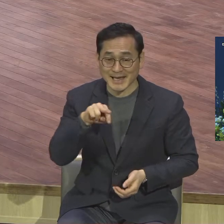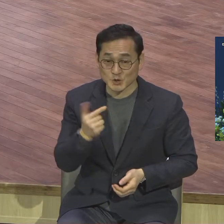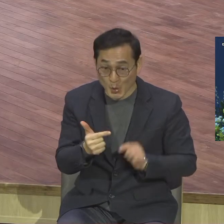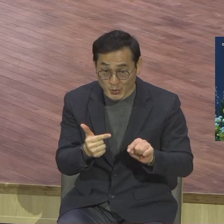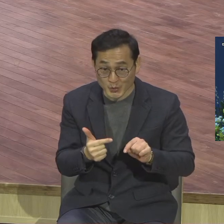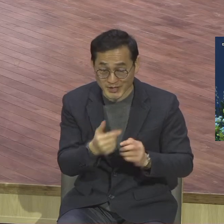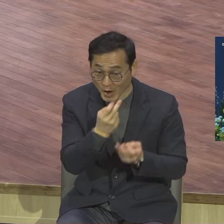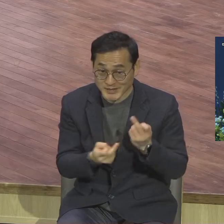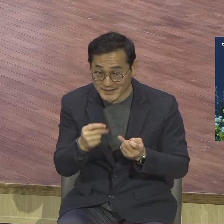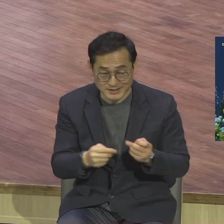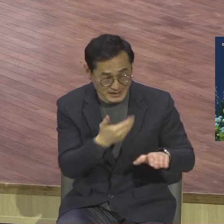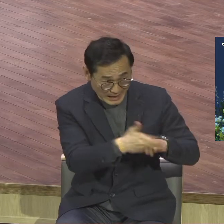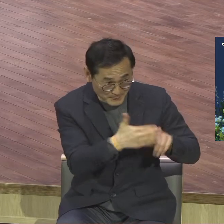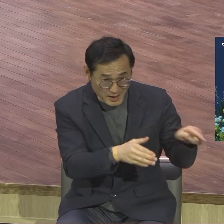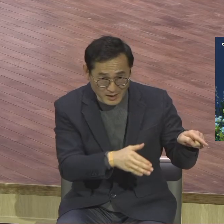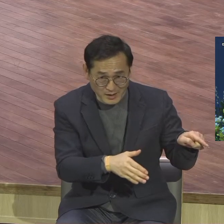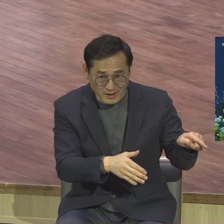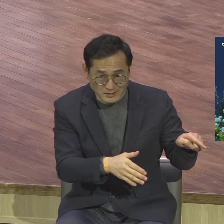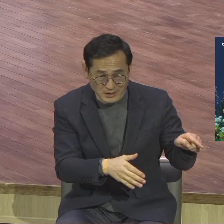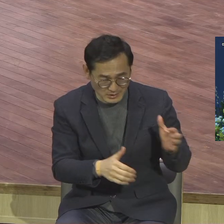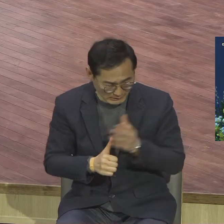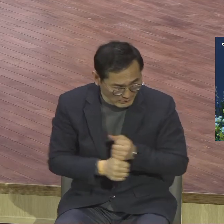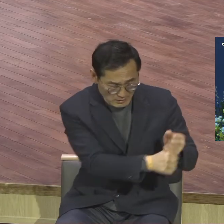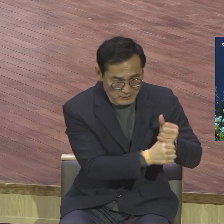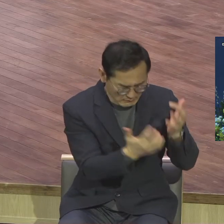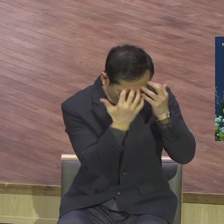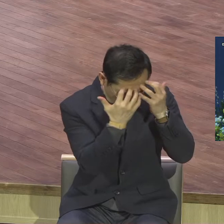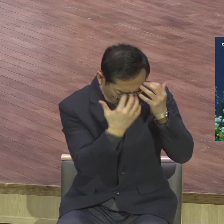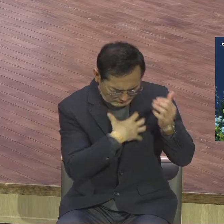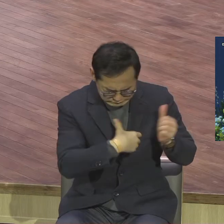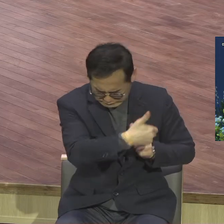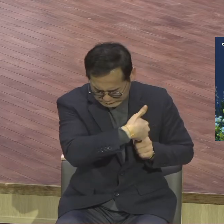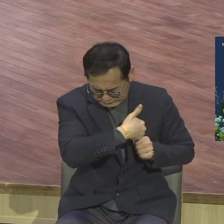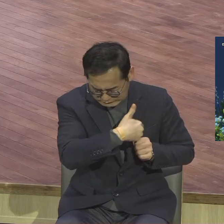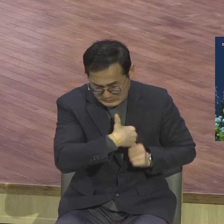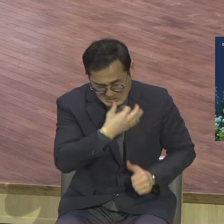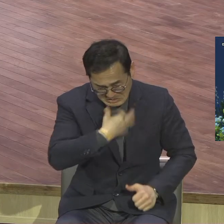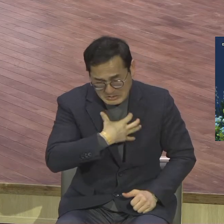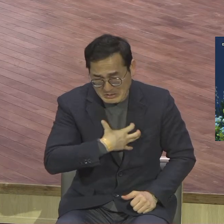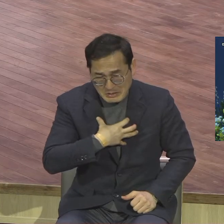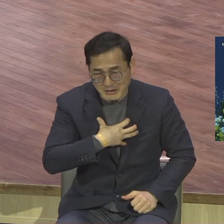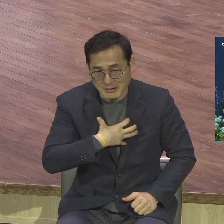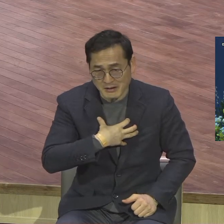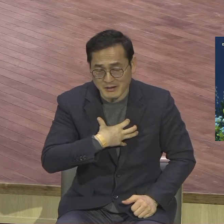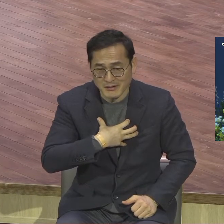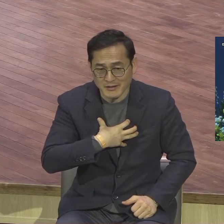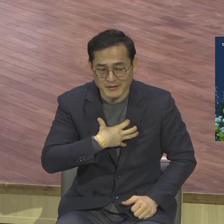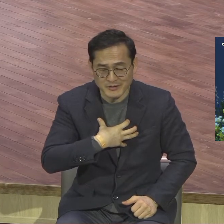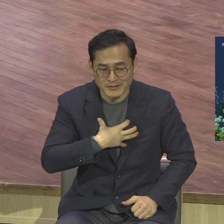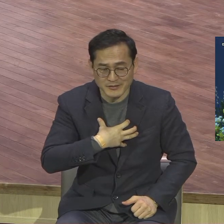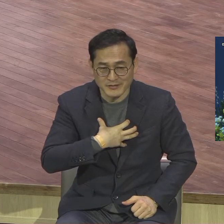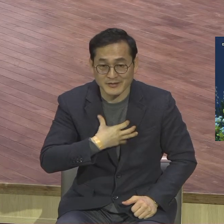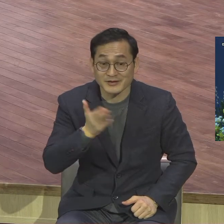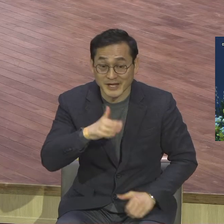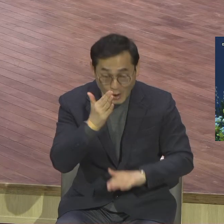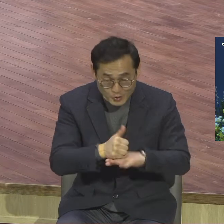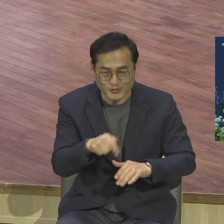그 깡패들 때문에 고초를 겪었지만 이 야손의 집이 결국은 대사님과 교회가 된